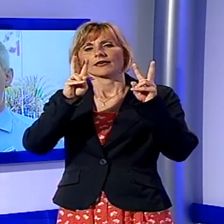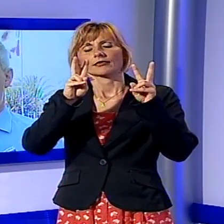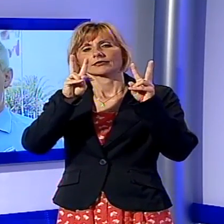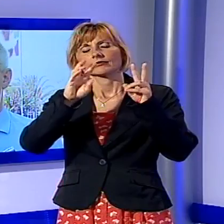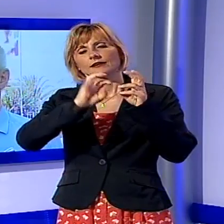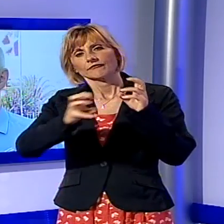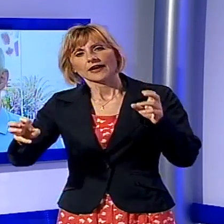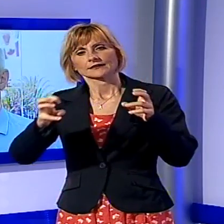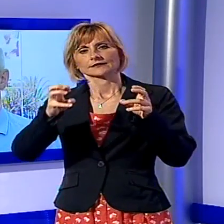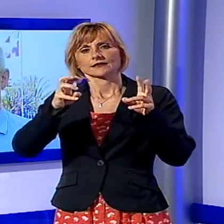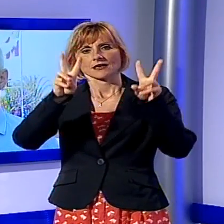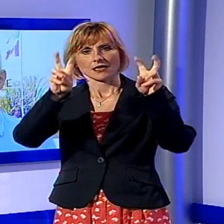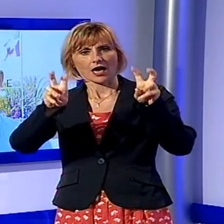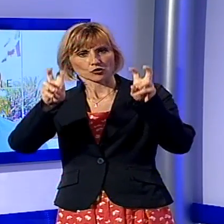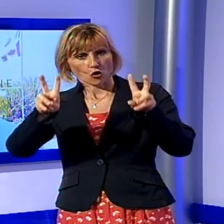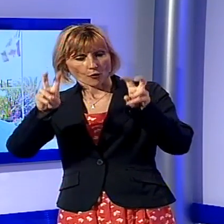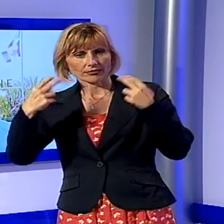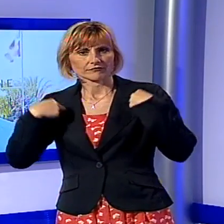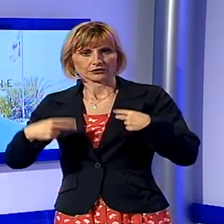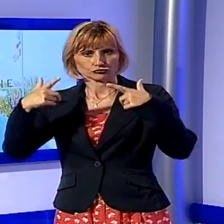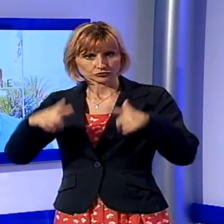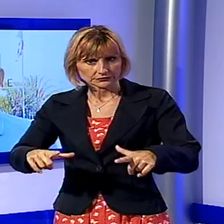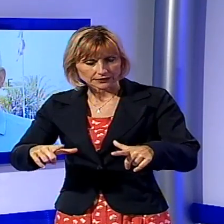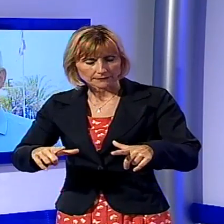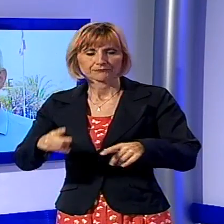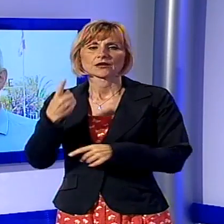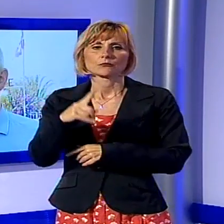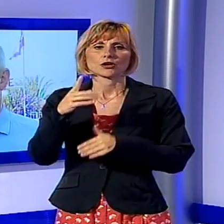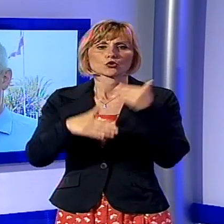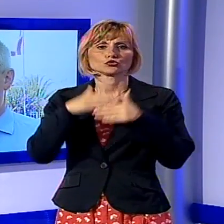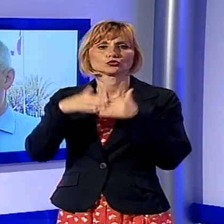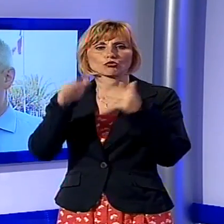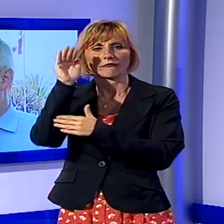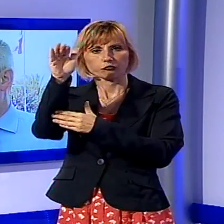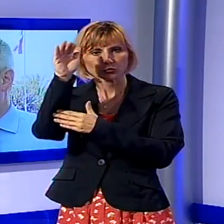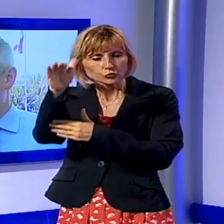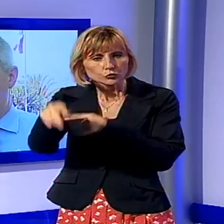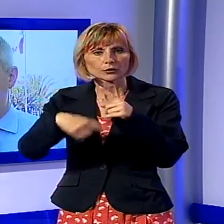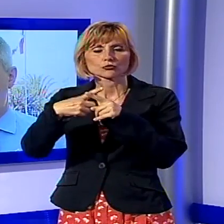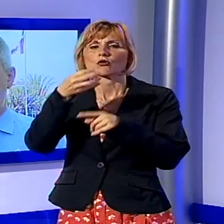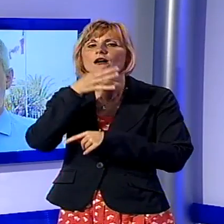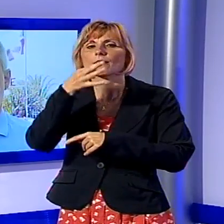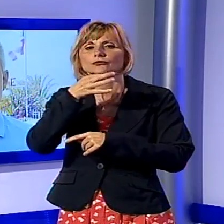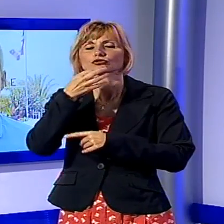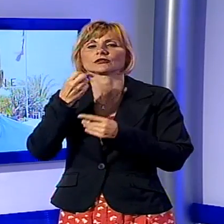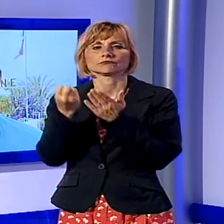che compongono la vita della città, ci sono essi terreni della costruzione del futuro, della capacità di realizzare buoni servizi, di